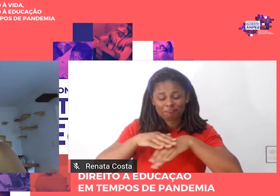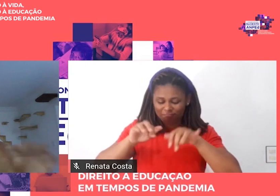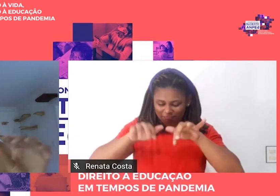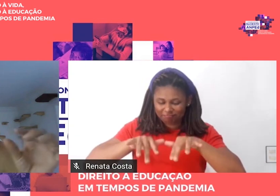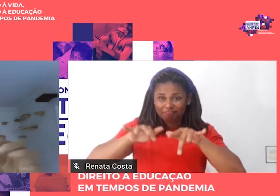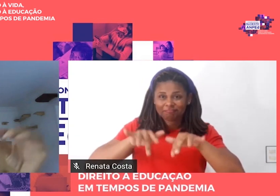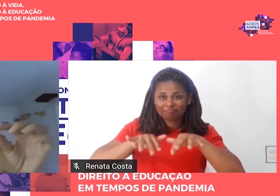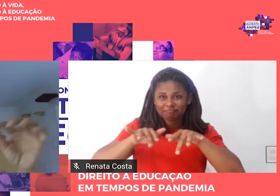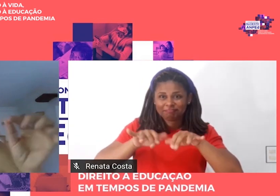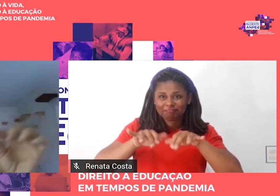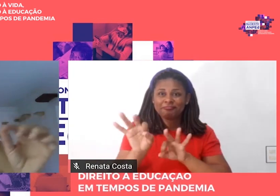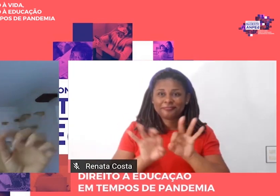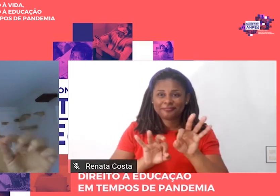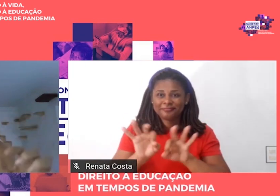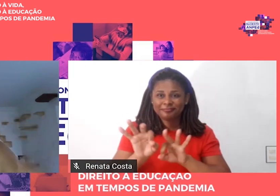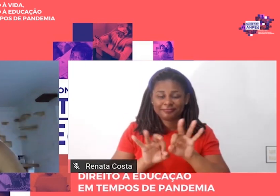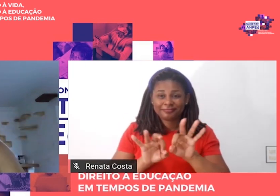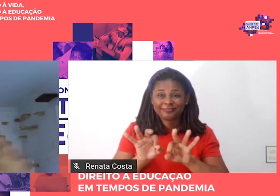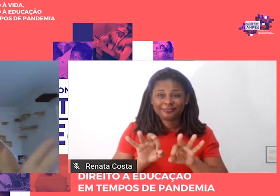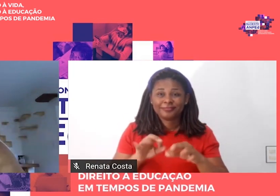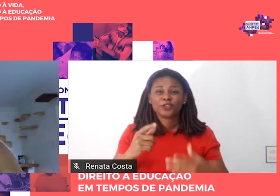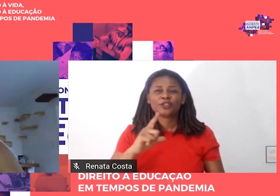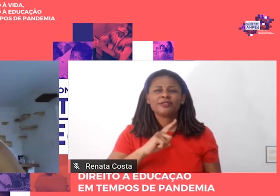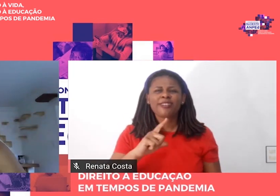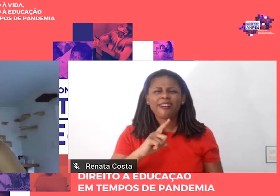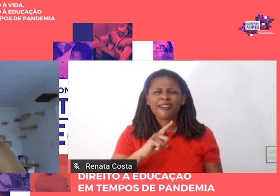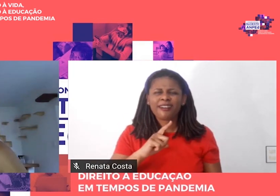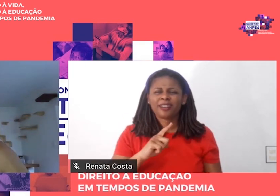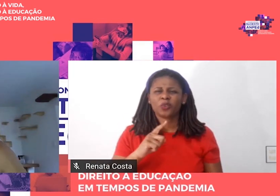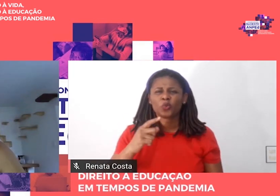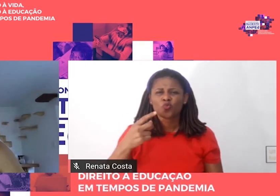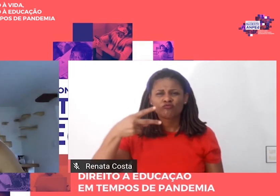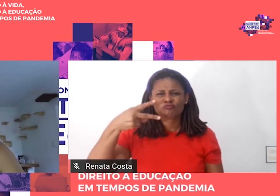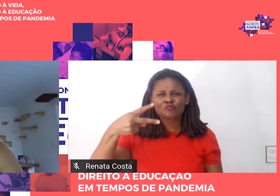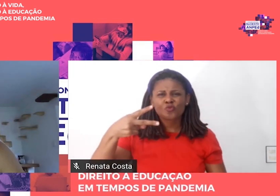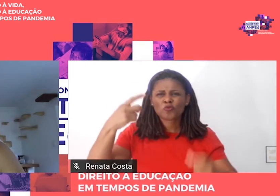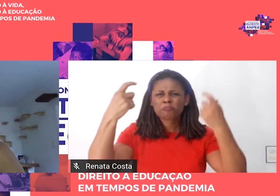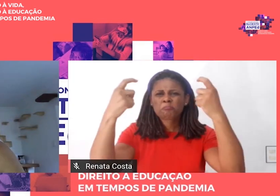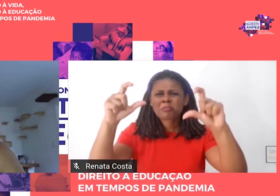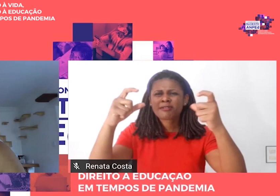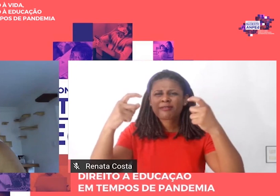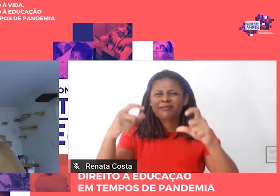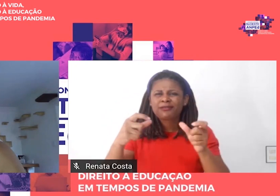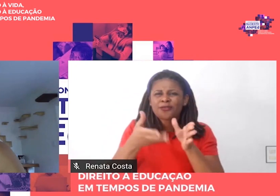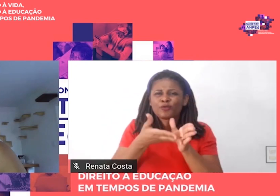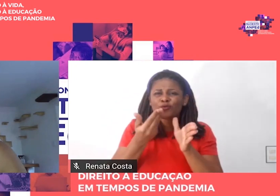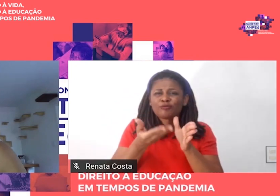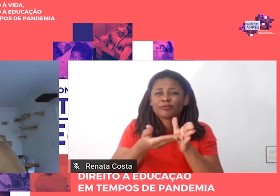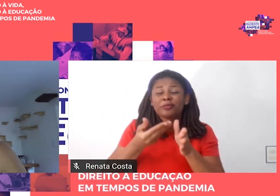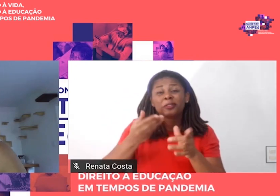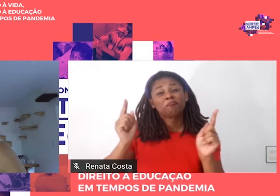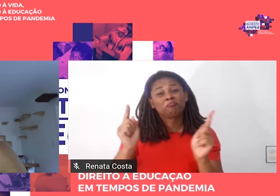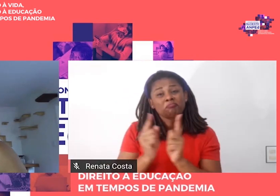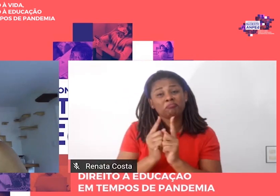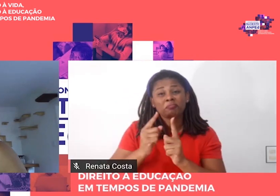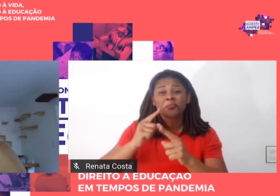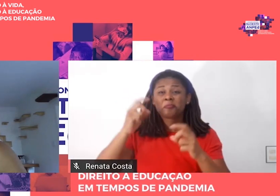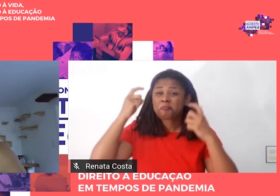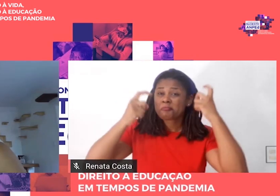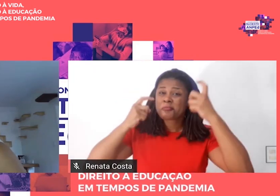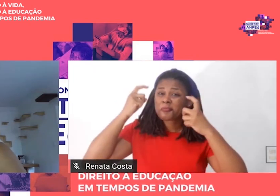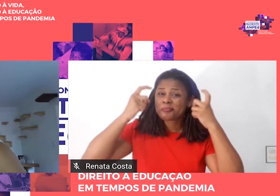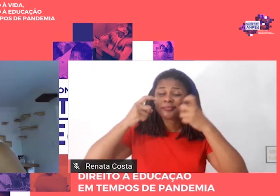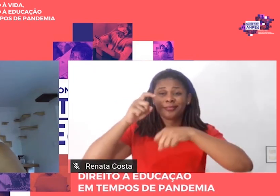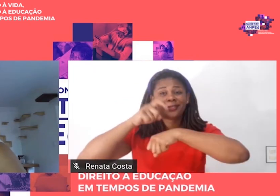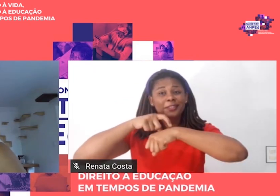Eu tirei apenas uns dois parágrafos porque fiquei preocupada com o tempo, mas acredito que eu não